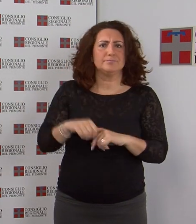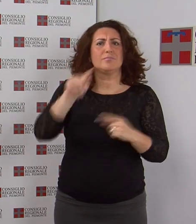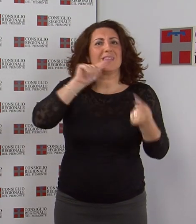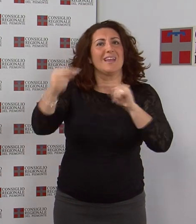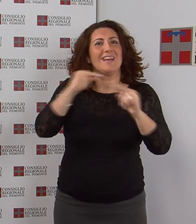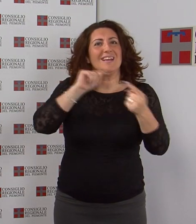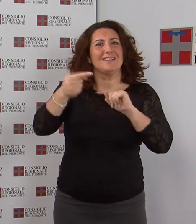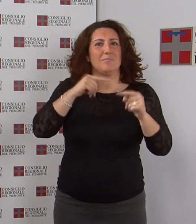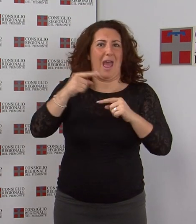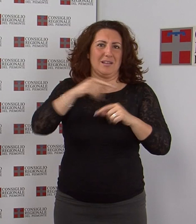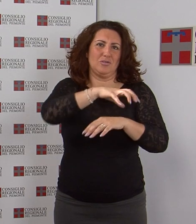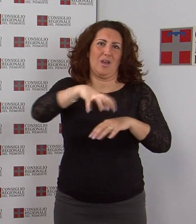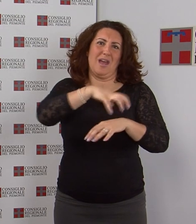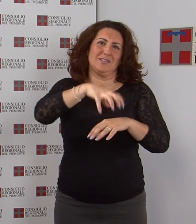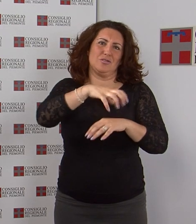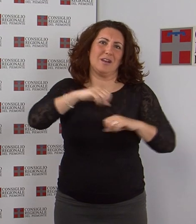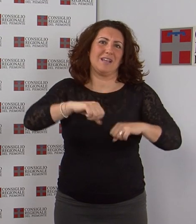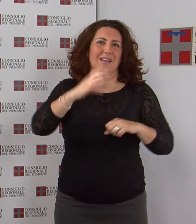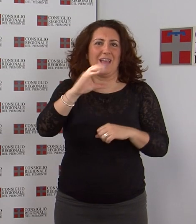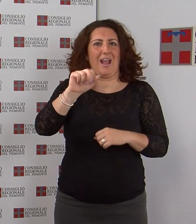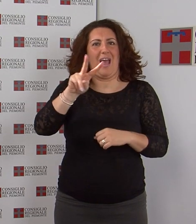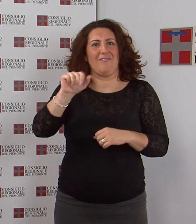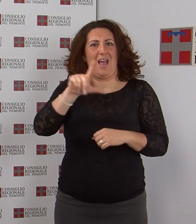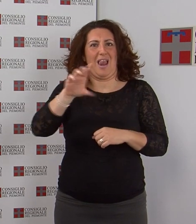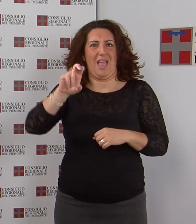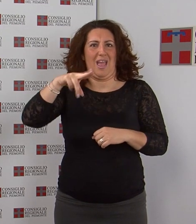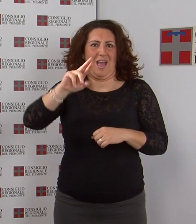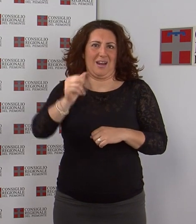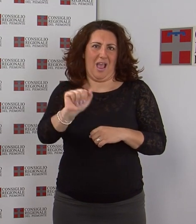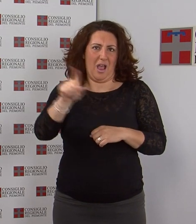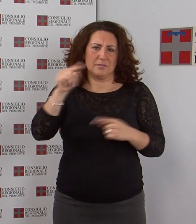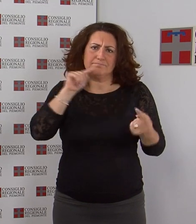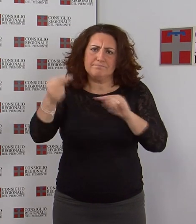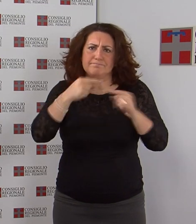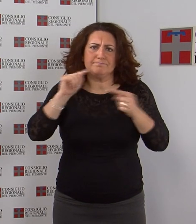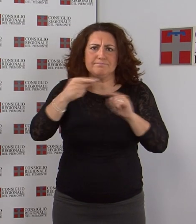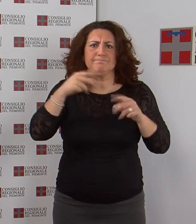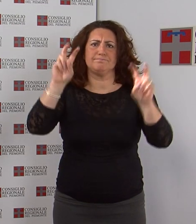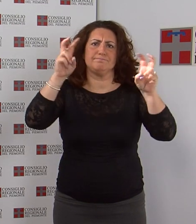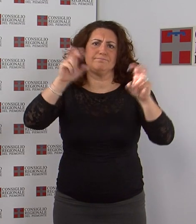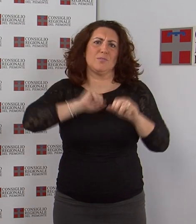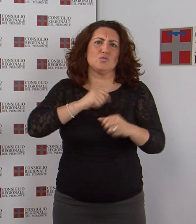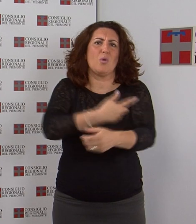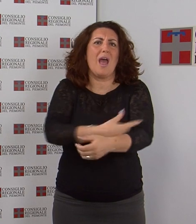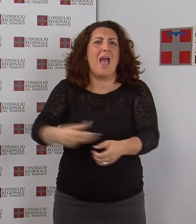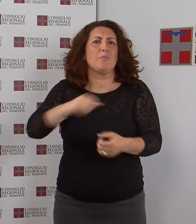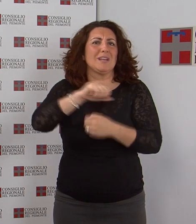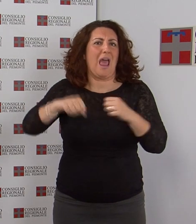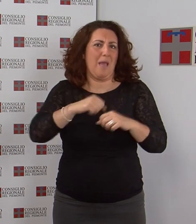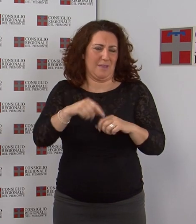'assessore alla sanità Ugo Cavallera in merito ai reparti di emodinamica. Nel pomeriggio l'Assemblea ha approvato un ordine del giorno contro i